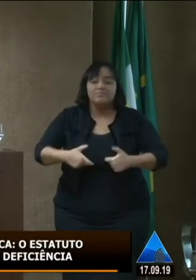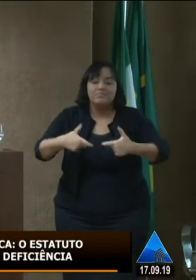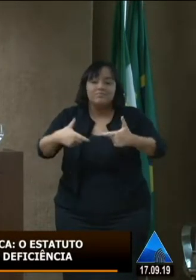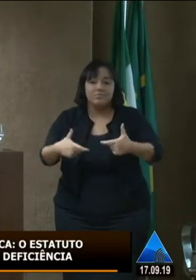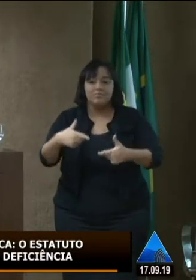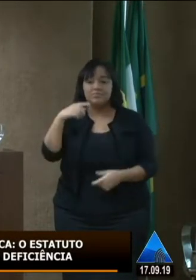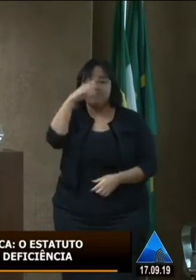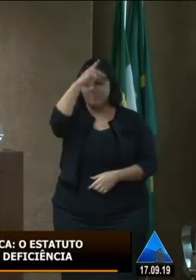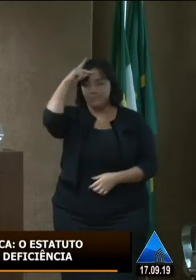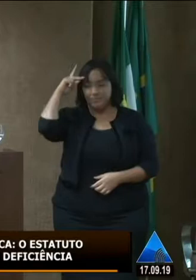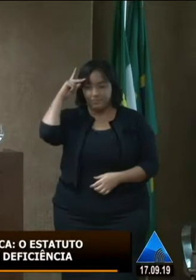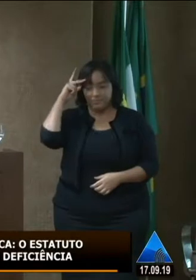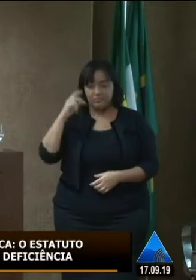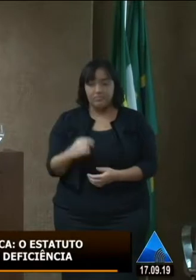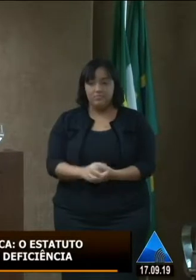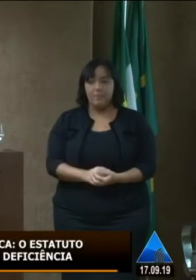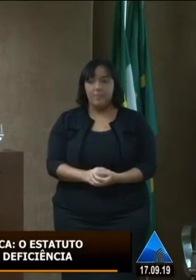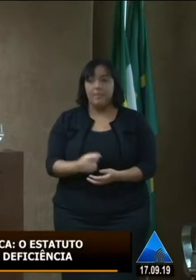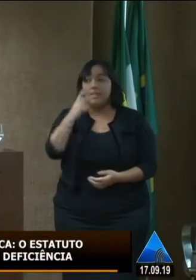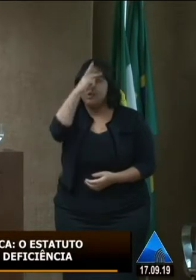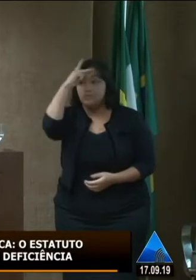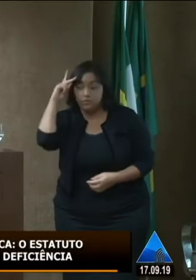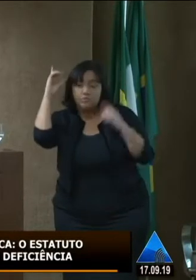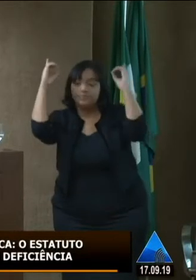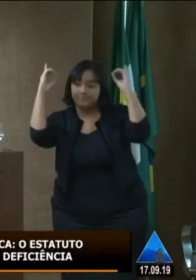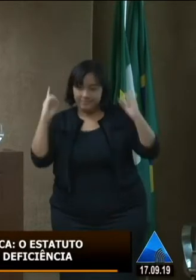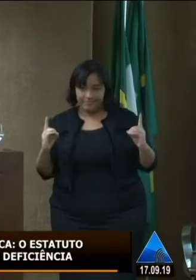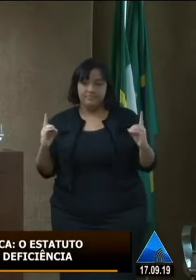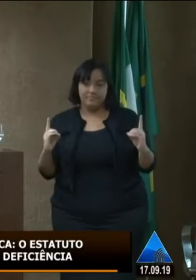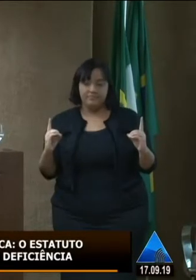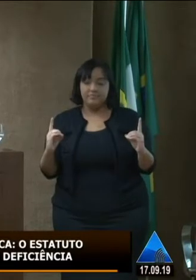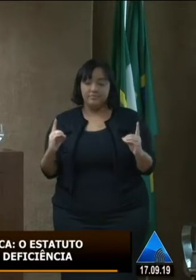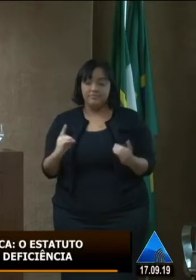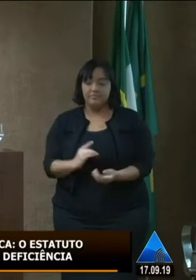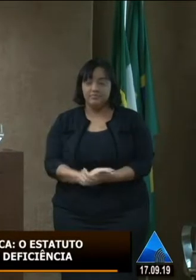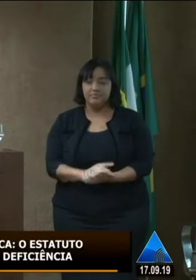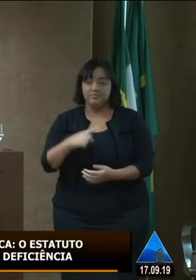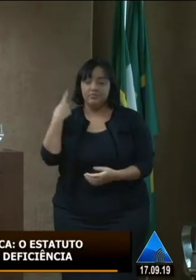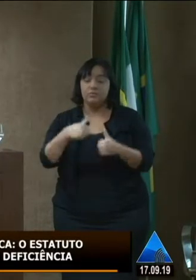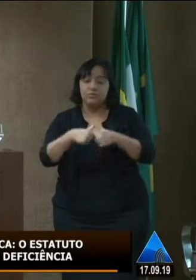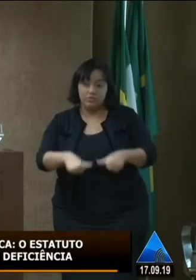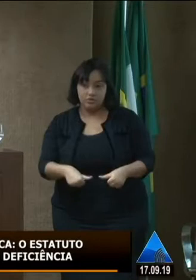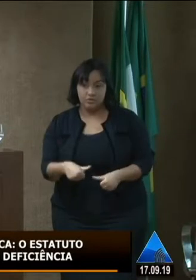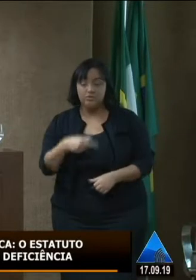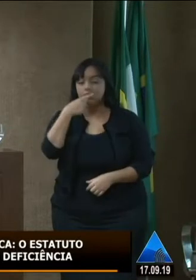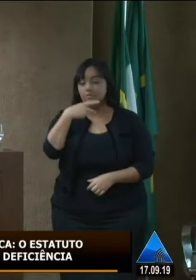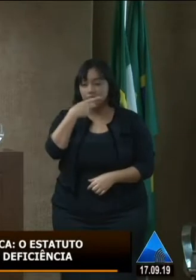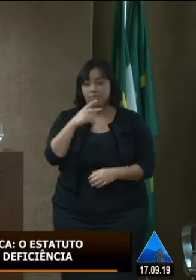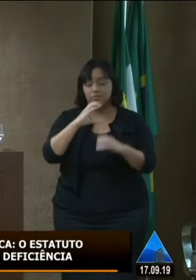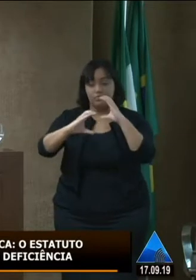das pessoas das pessoas com deficiência que de quem nós estamos aqui conversando